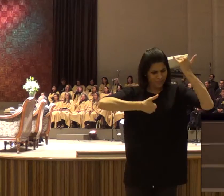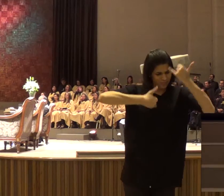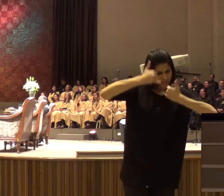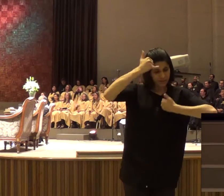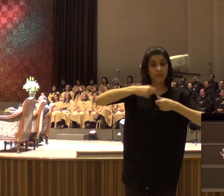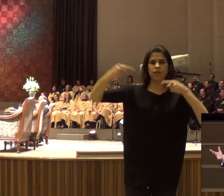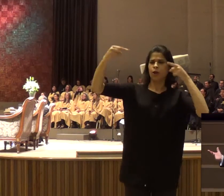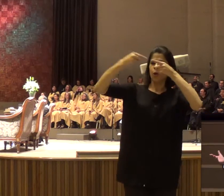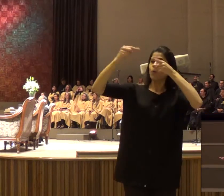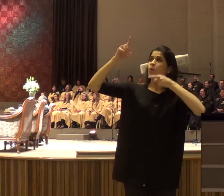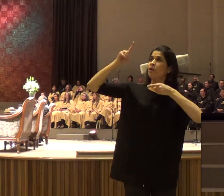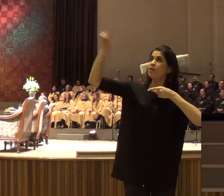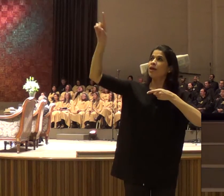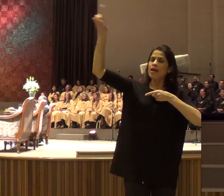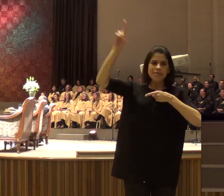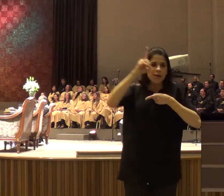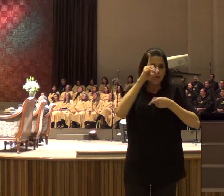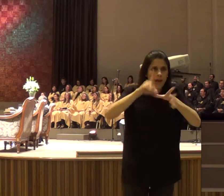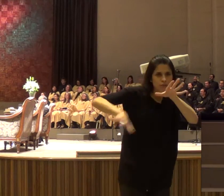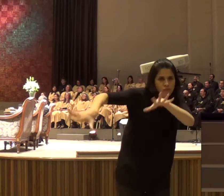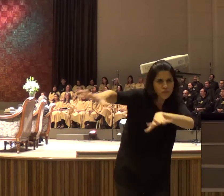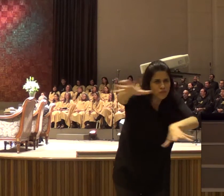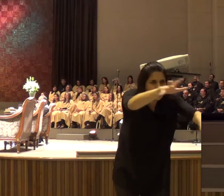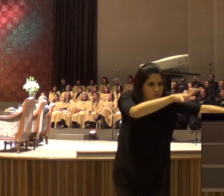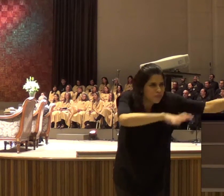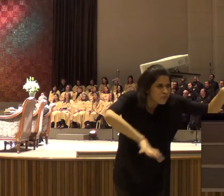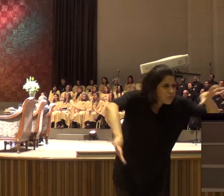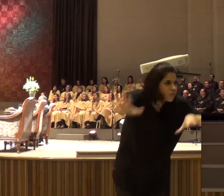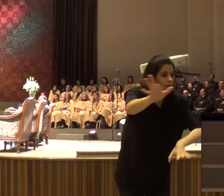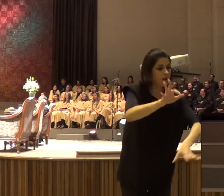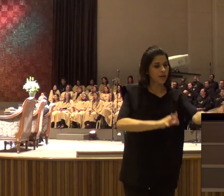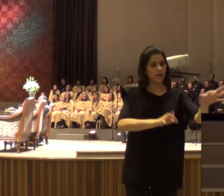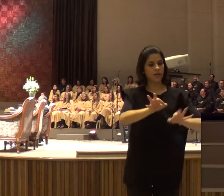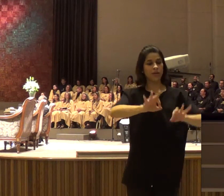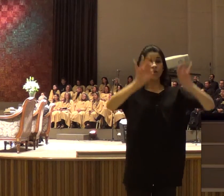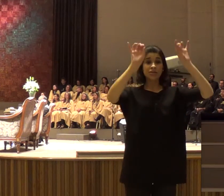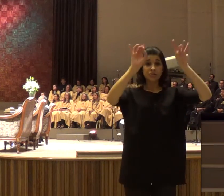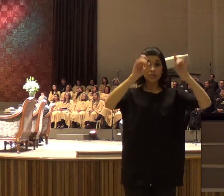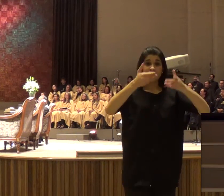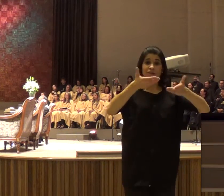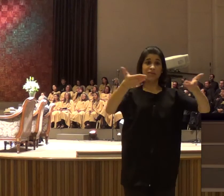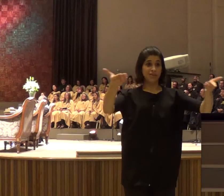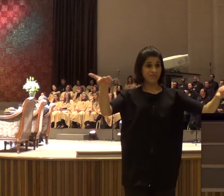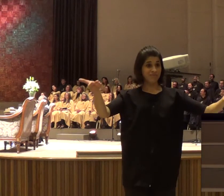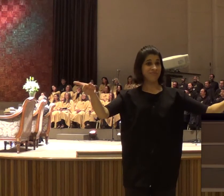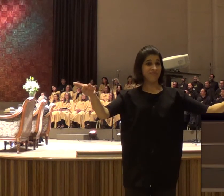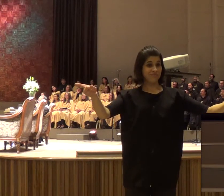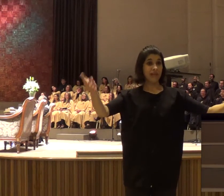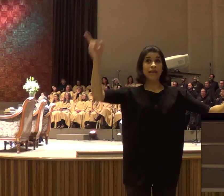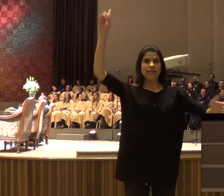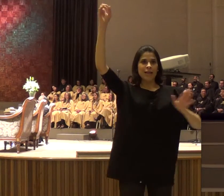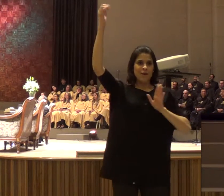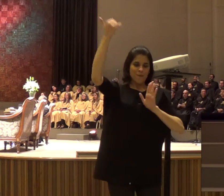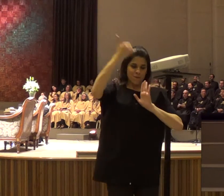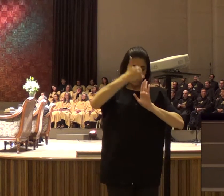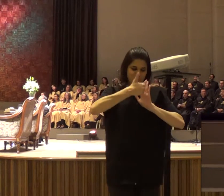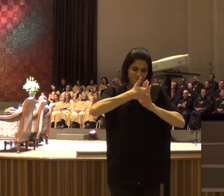Deus está se movimentando, no meio da gente, Ele fala ao nosso coração, Ele fala através da palavra,